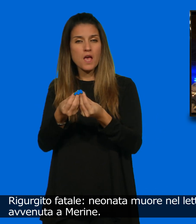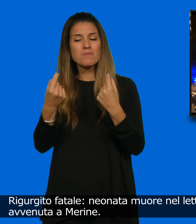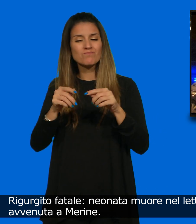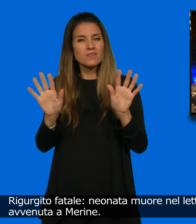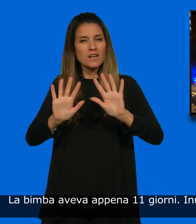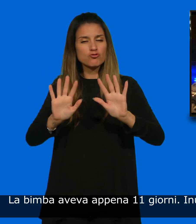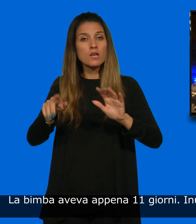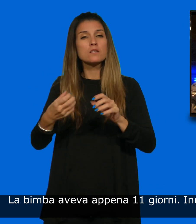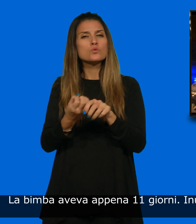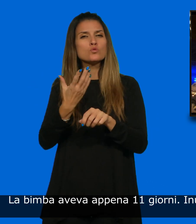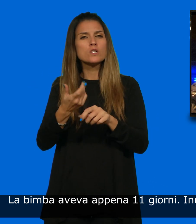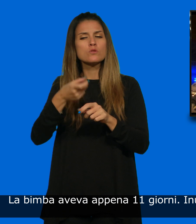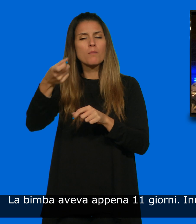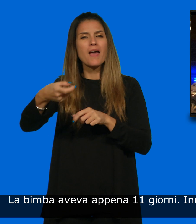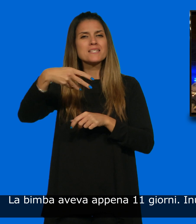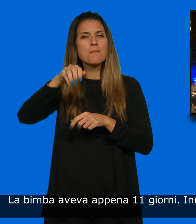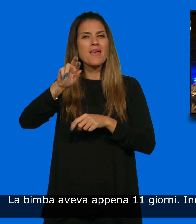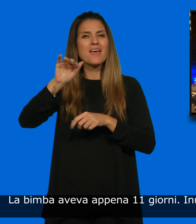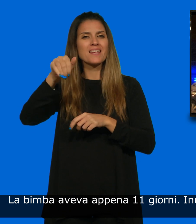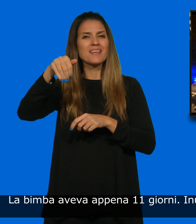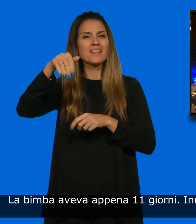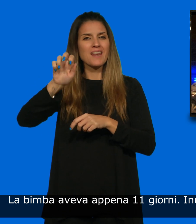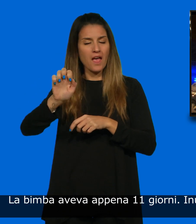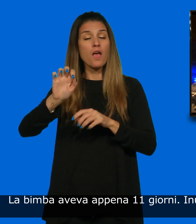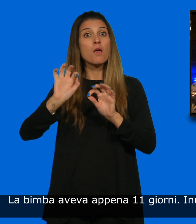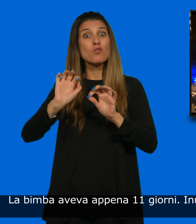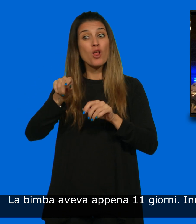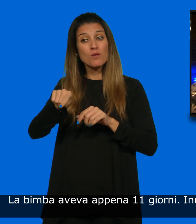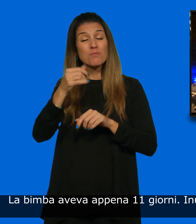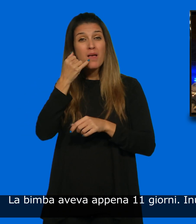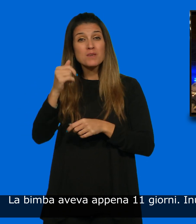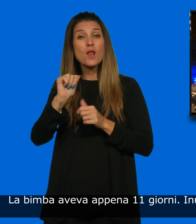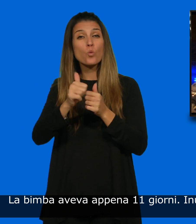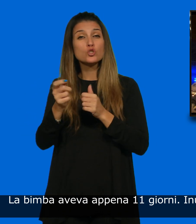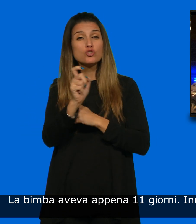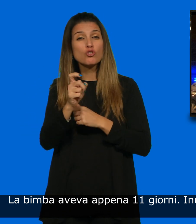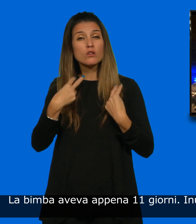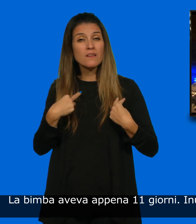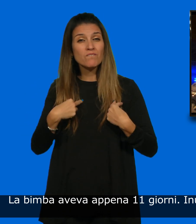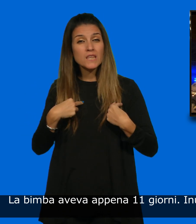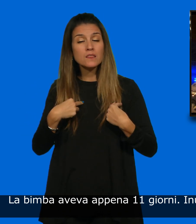la bimba aveva appena 11 giorni inutili i soccorsi del 118